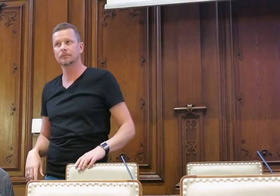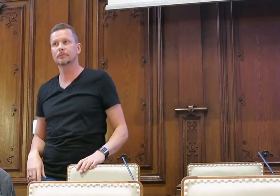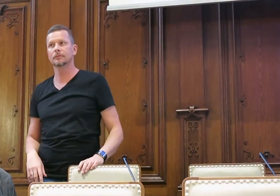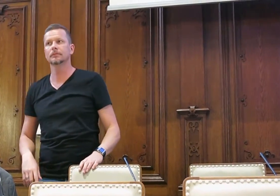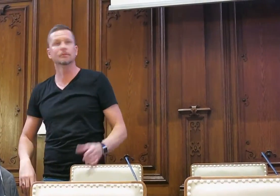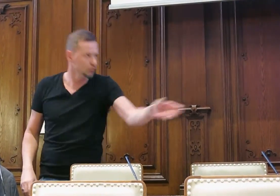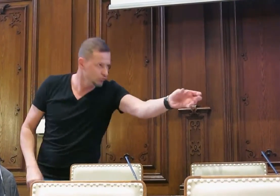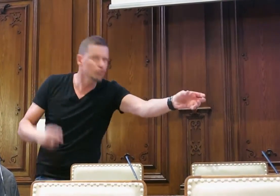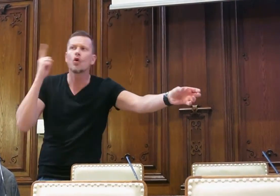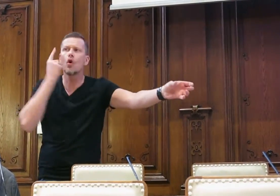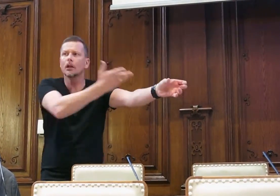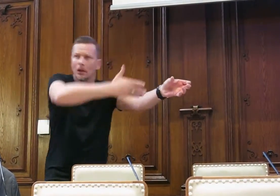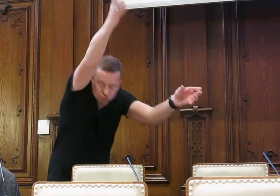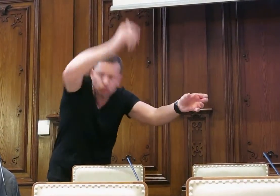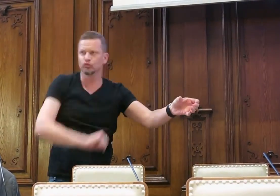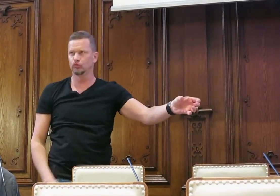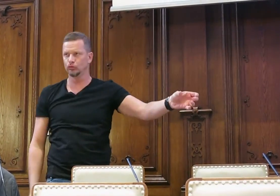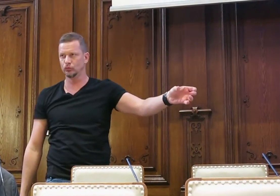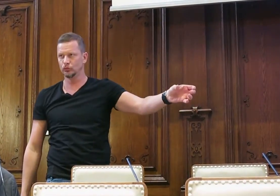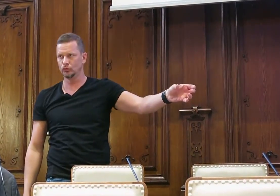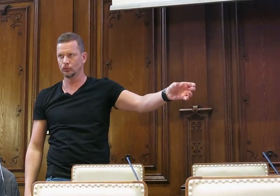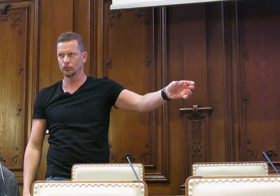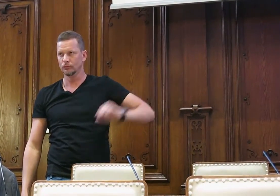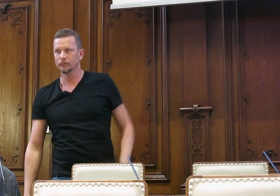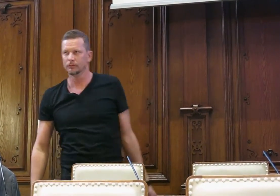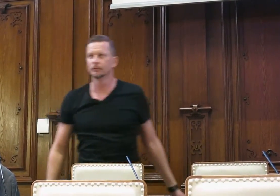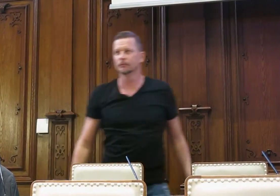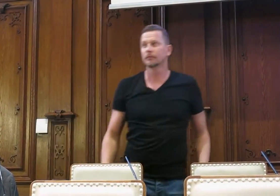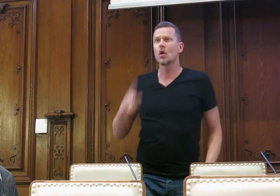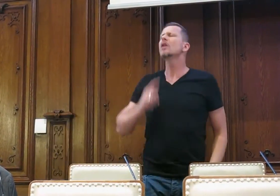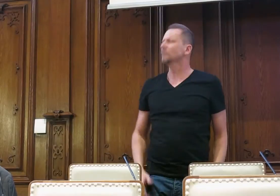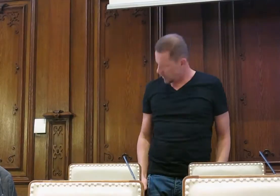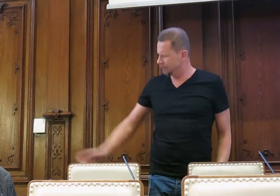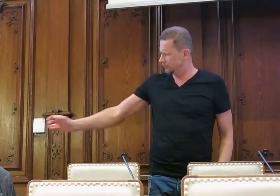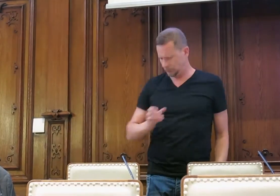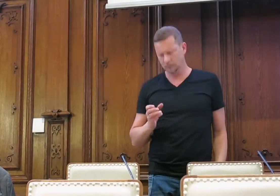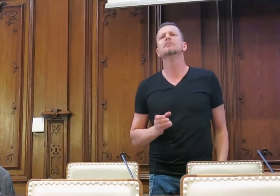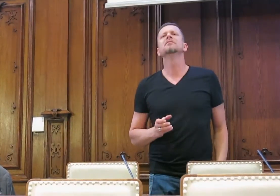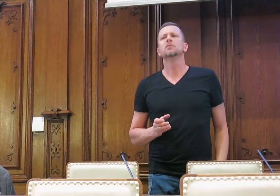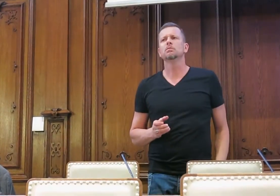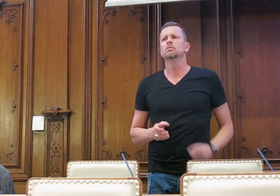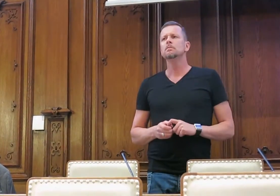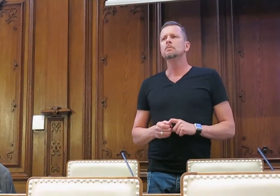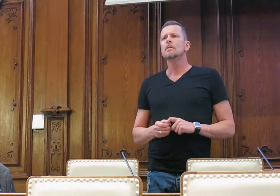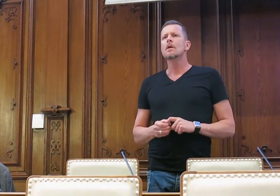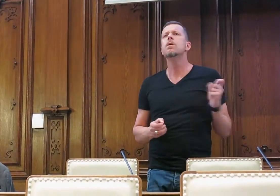hören Sie bitte, nehmen Sie und zünden Sie und werfen Sie. Dann macht es